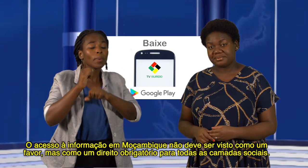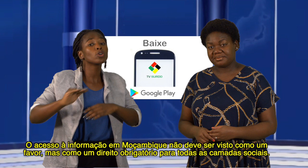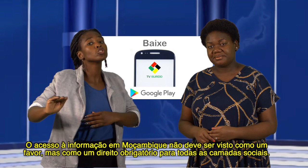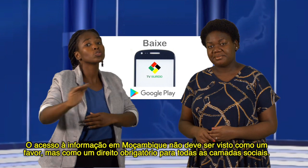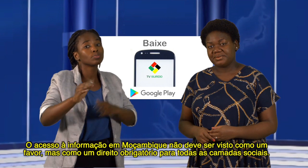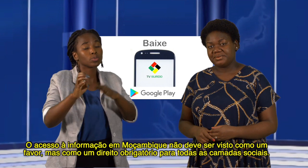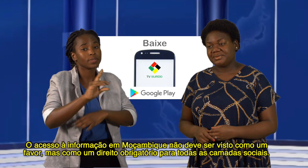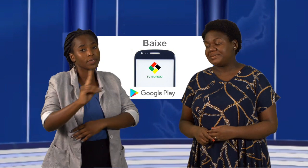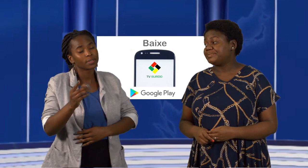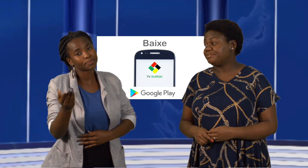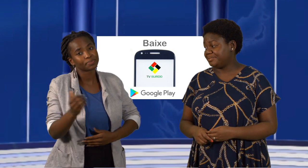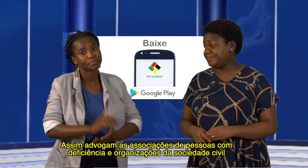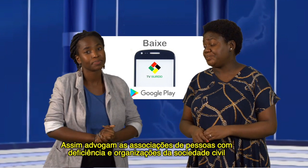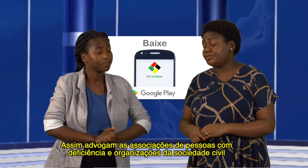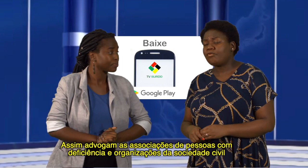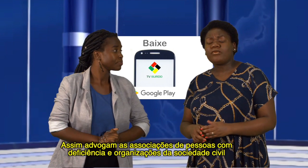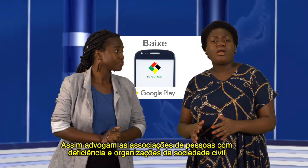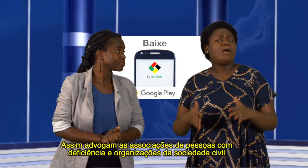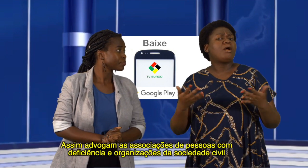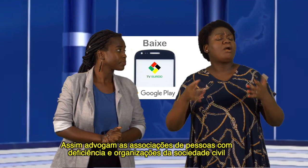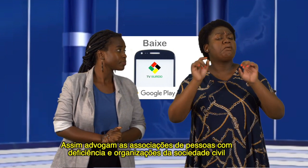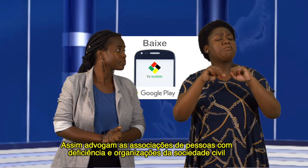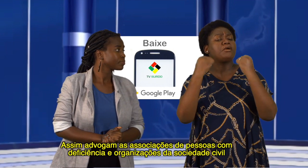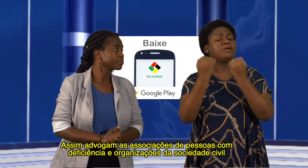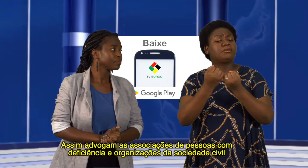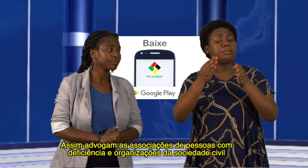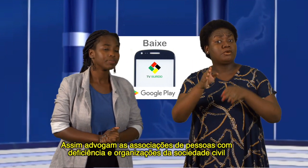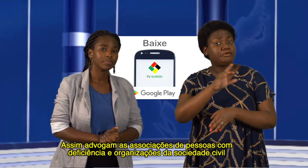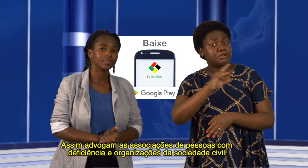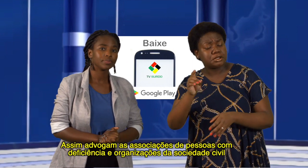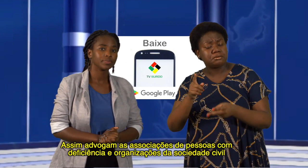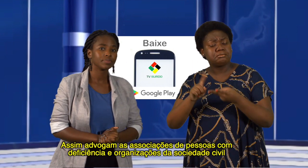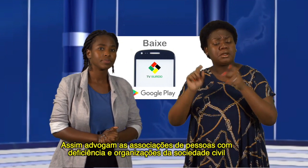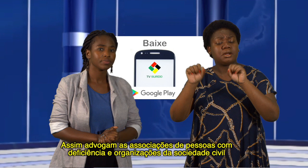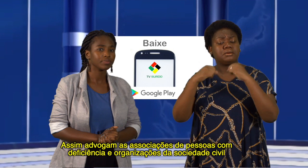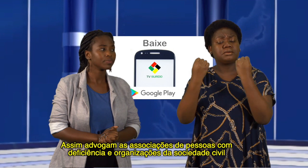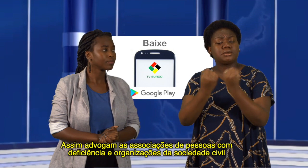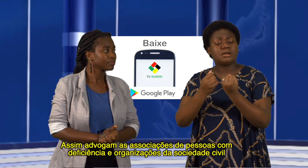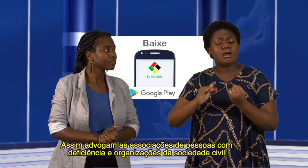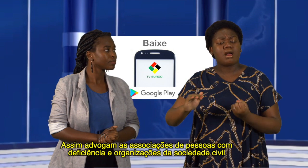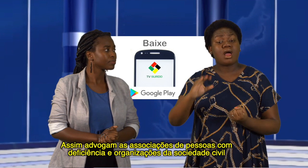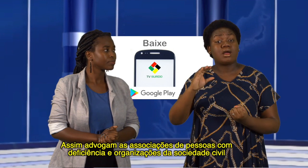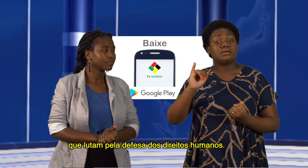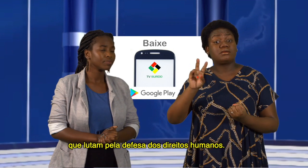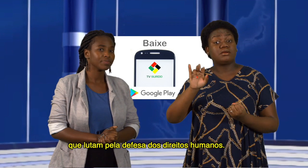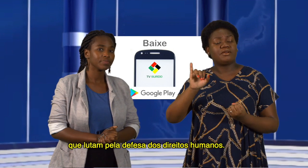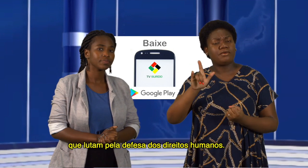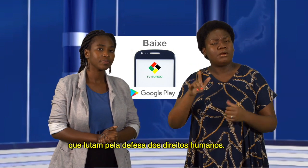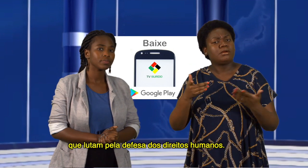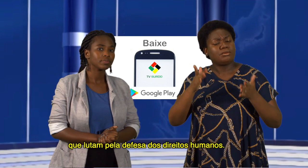camadas sociais. Assim advogam as associações de pessoas com deficiência e organizações da sociedade civil que lutam pela